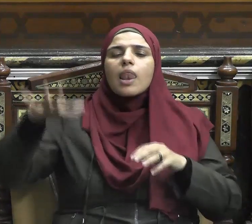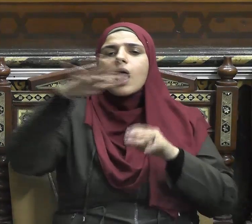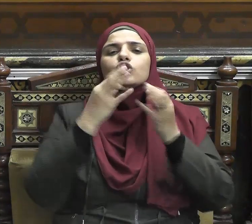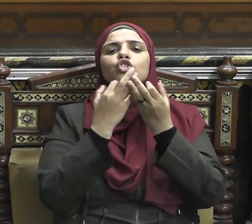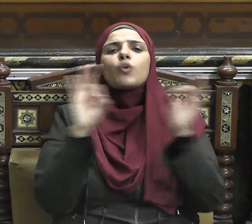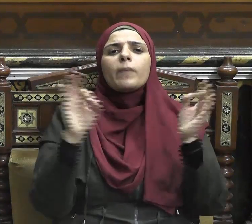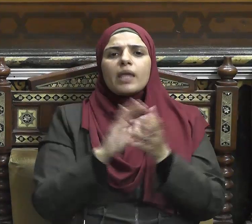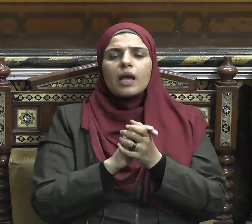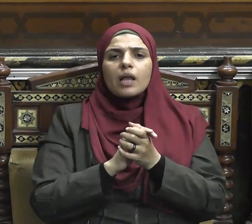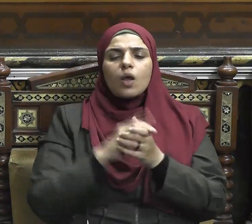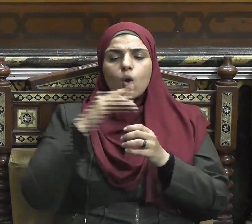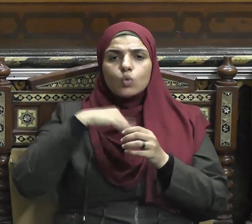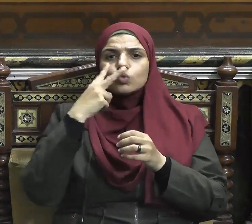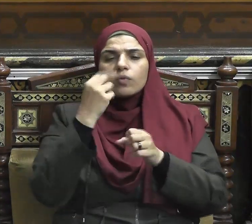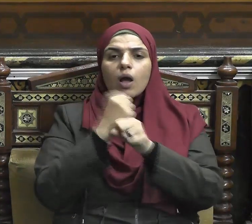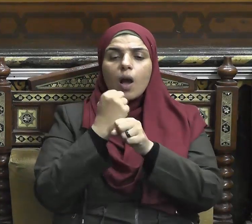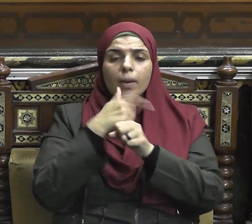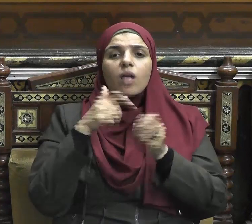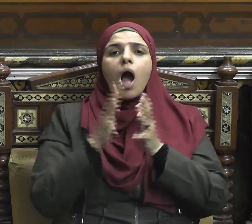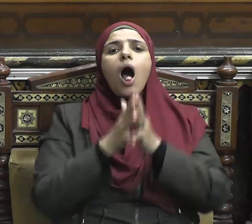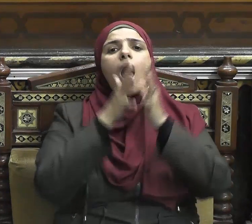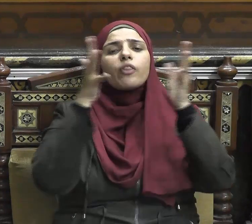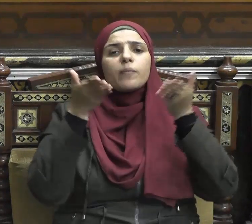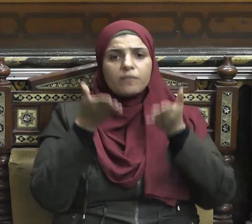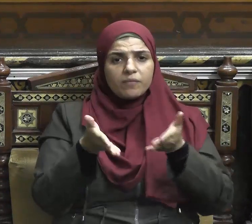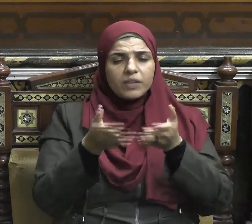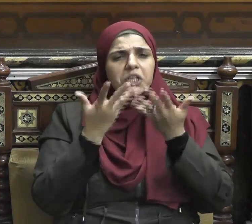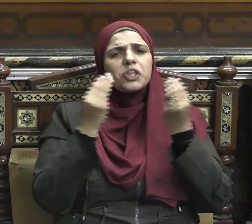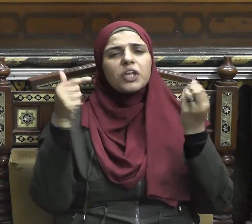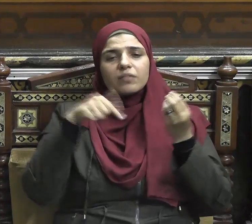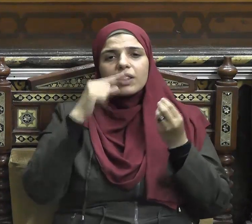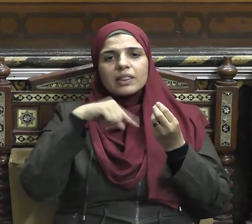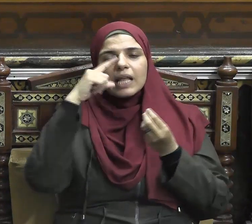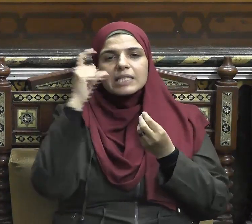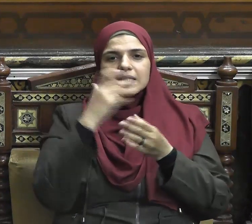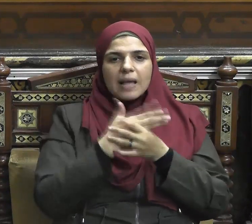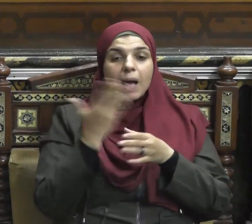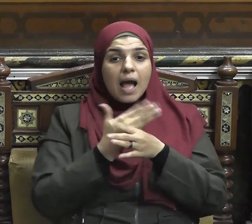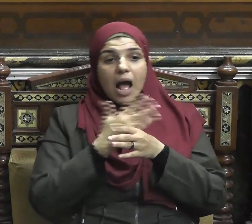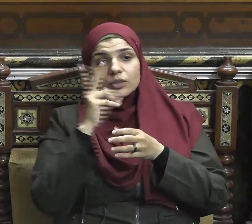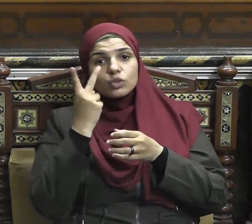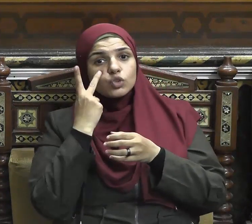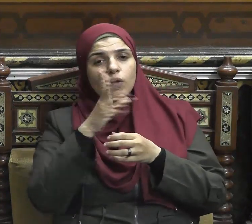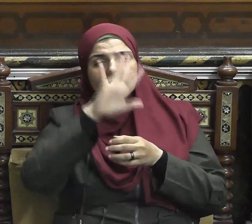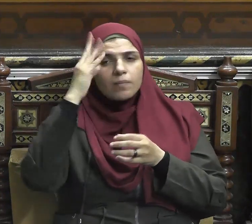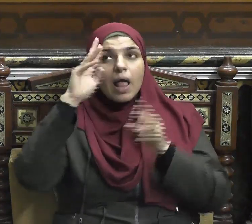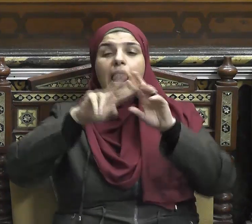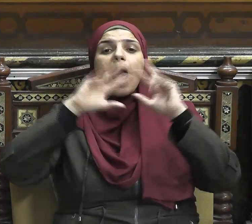الإنسانية جمعا إن من أوجب الواجبات وأهم